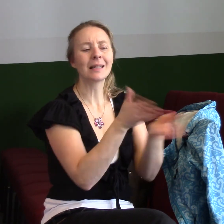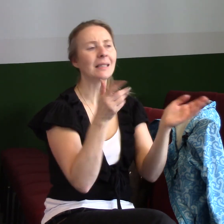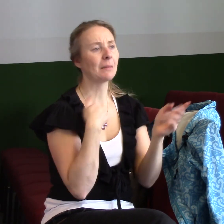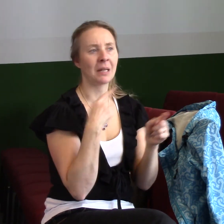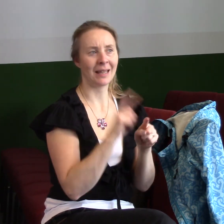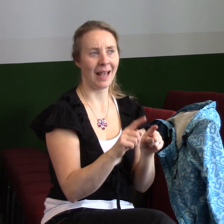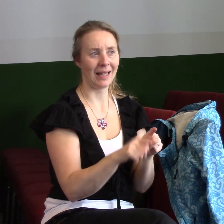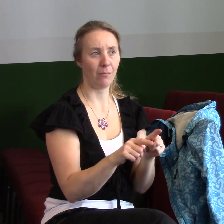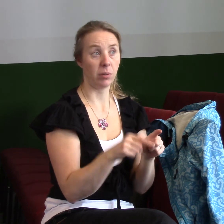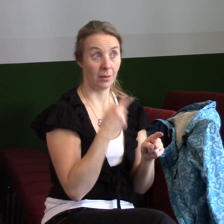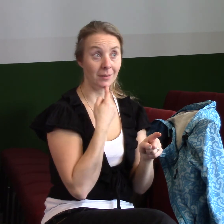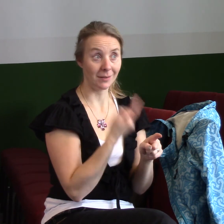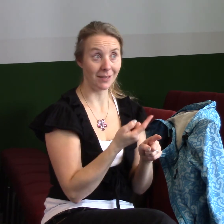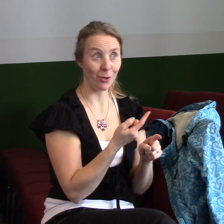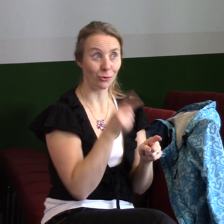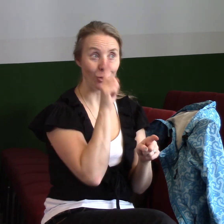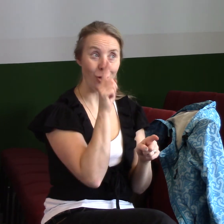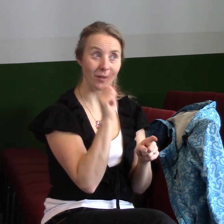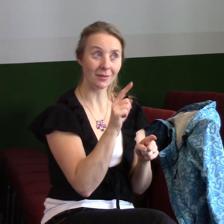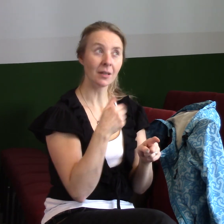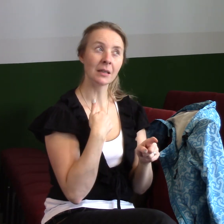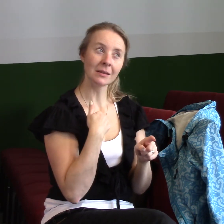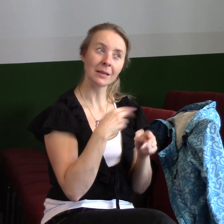dobrá reklama. Chcete být úplní a dokonalí?